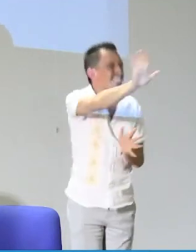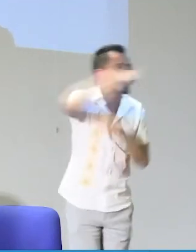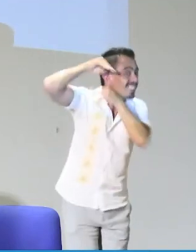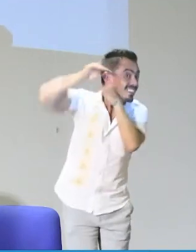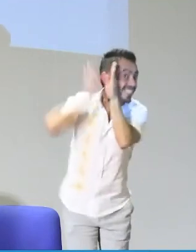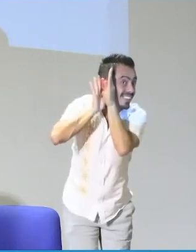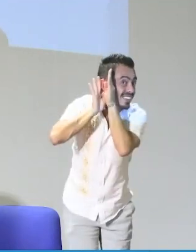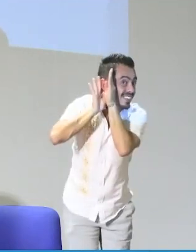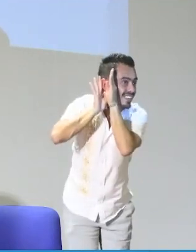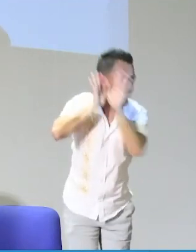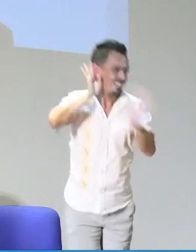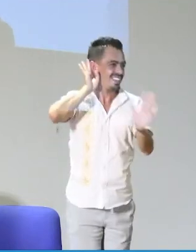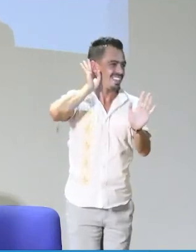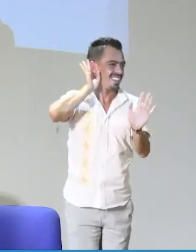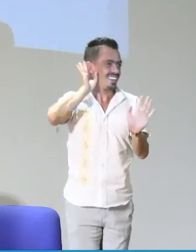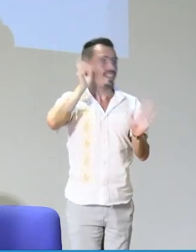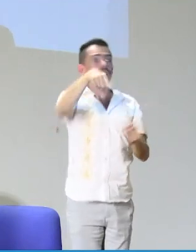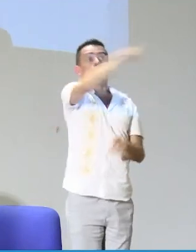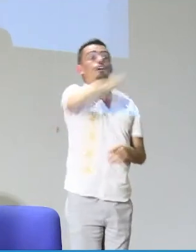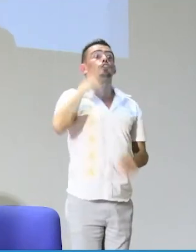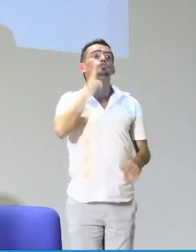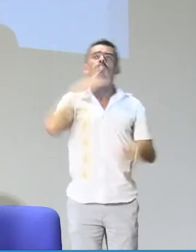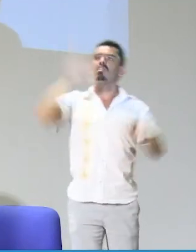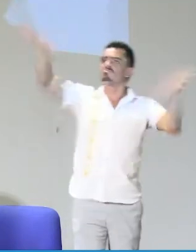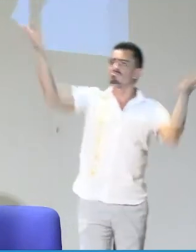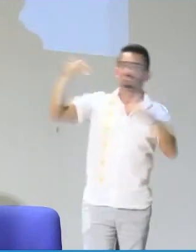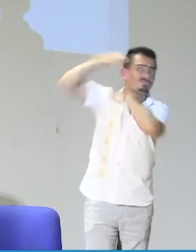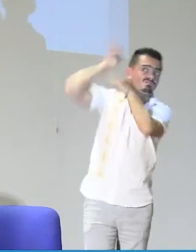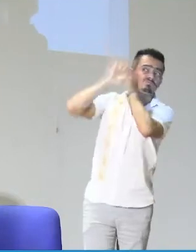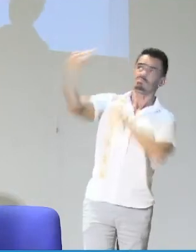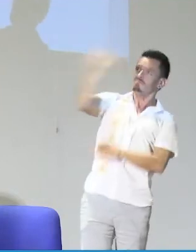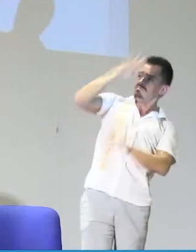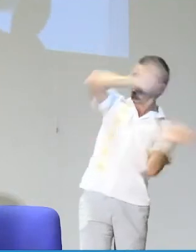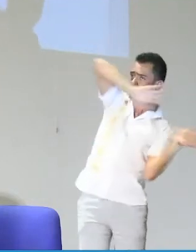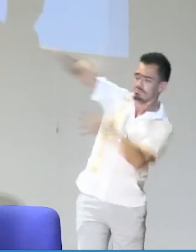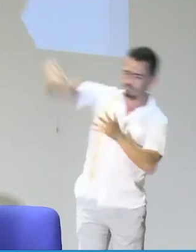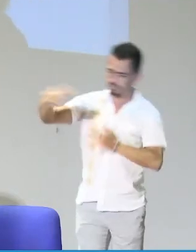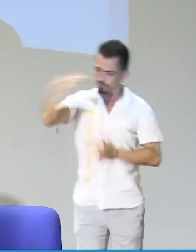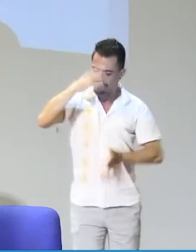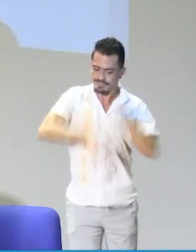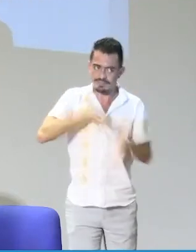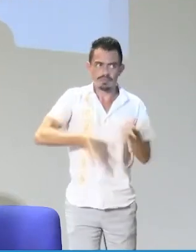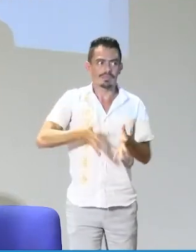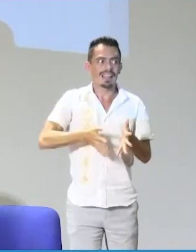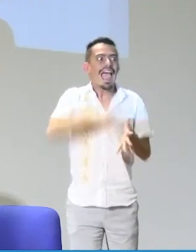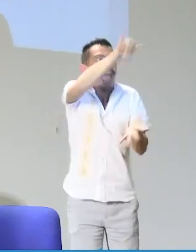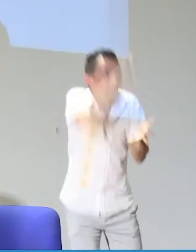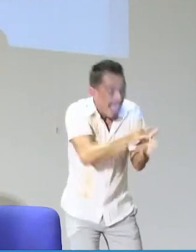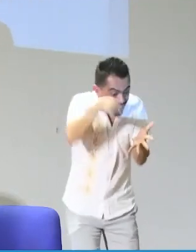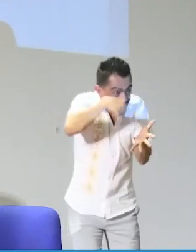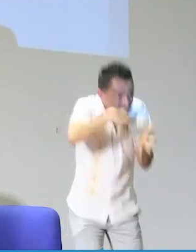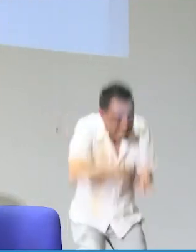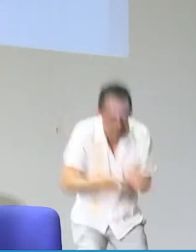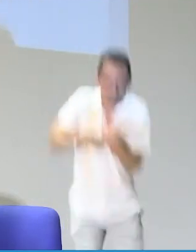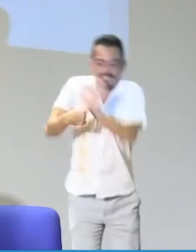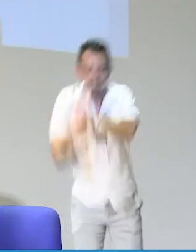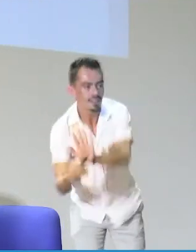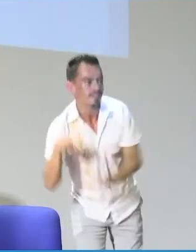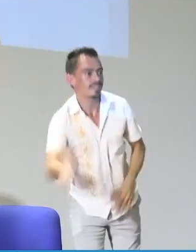actuando y siempre tener muy claro que no debemos tener presente el enfoque solamente auditivo. Es importante tener un